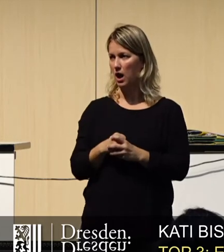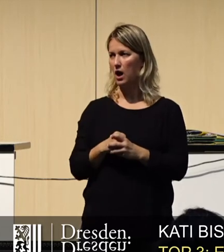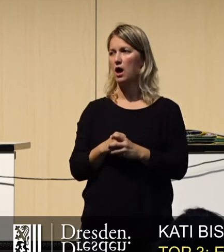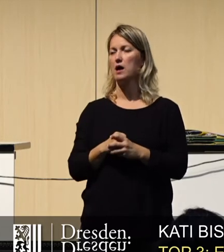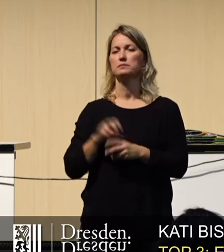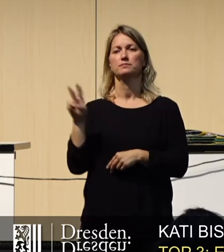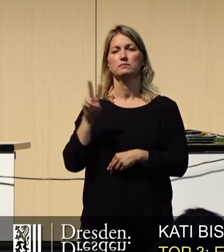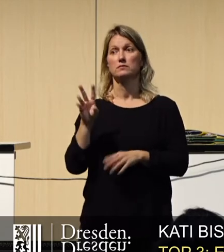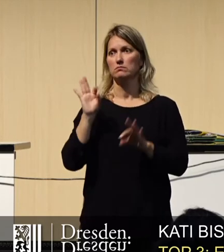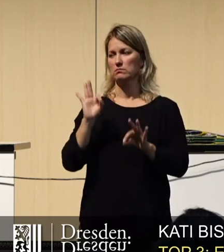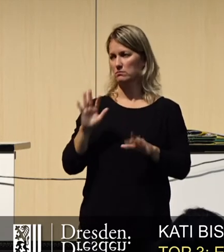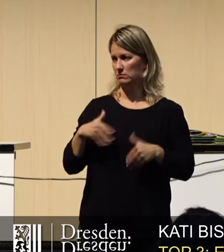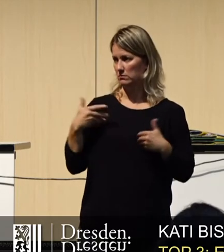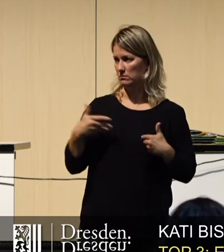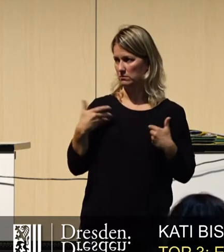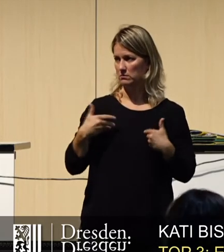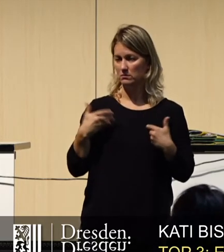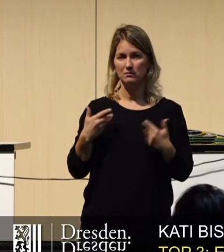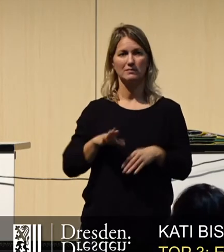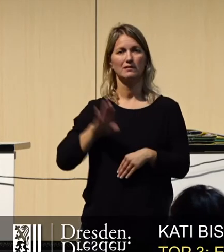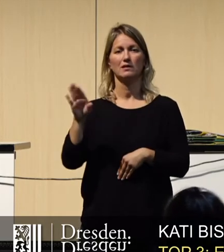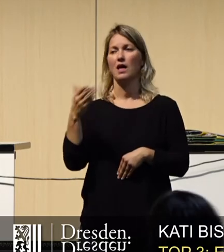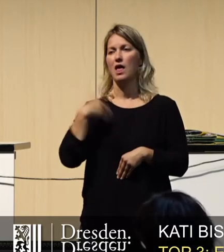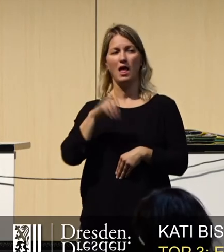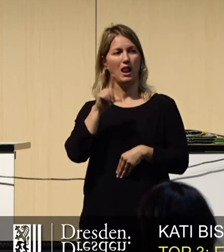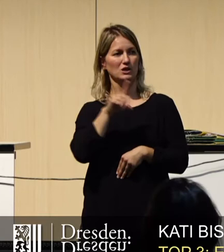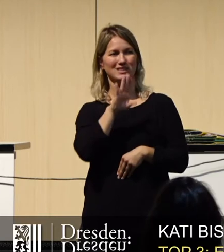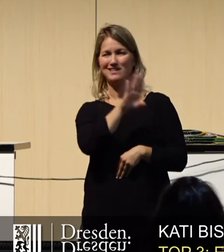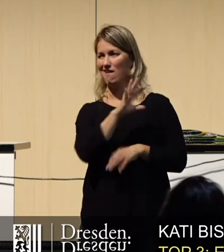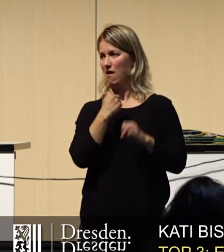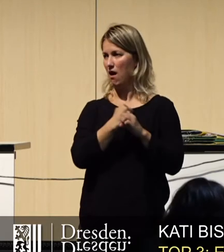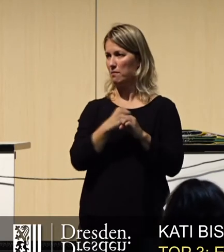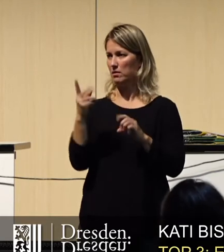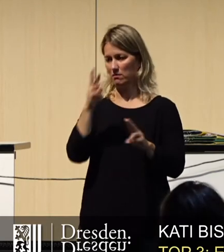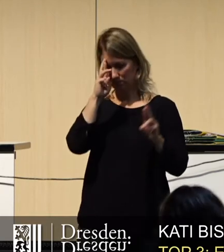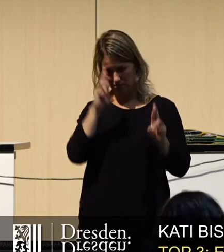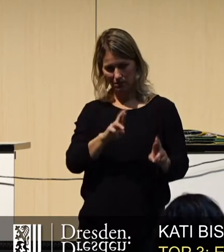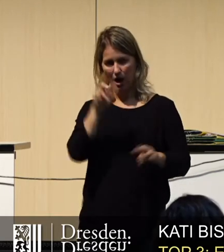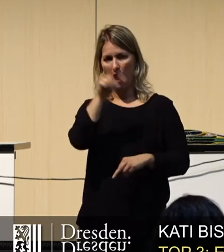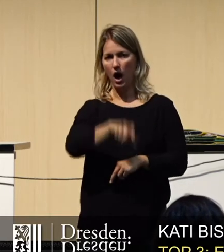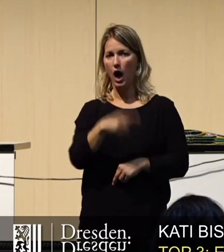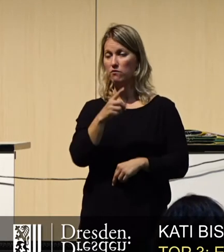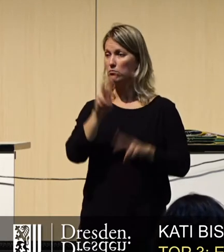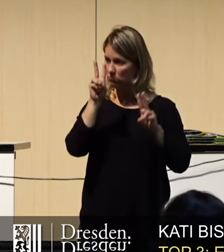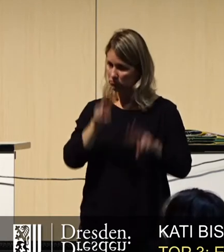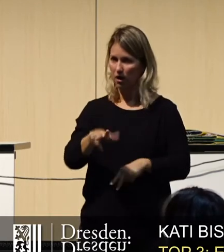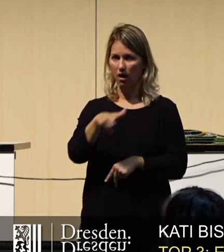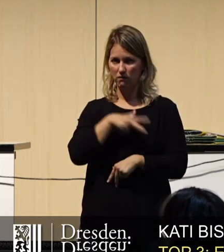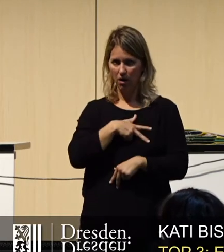total, dass Sie die Arbeit von Herrn Lichty so zu schätzen wissen, weil die Ehre gebührt ihm wirklich.